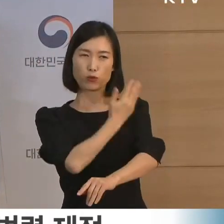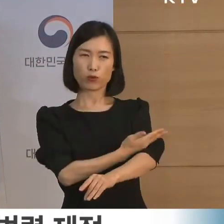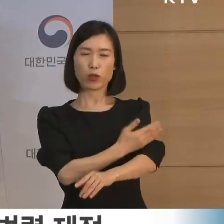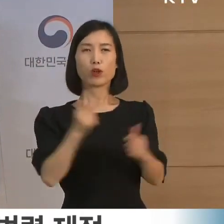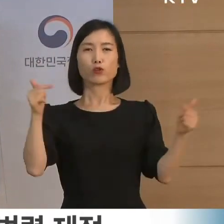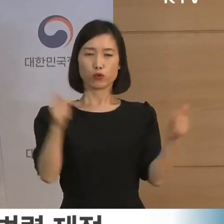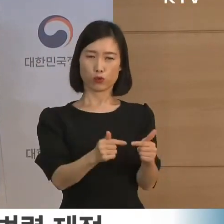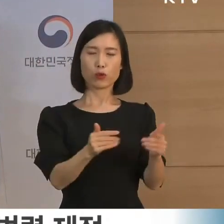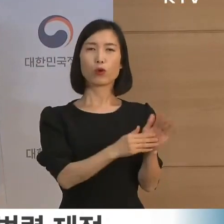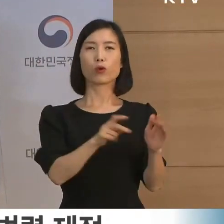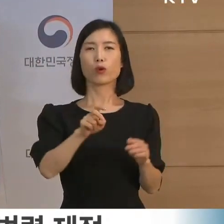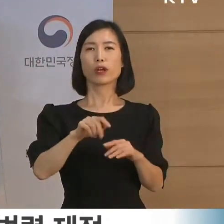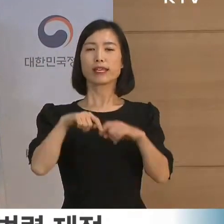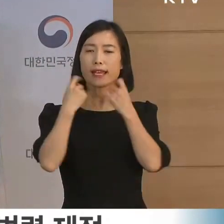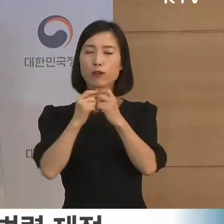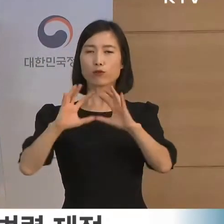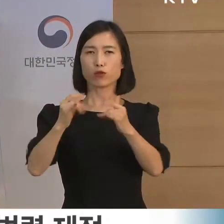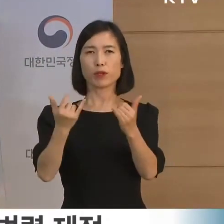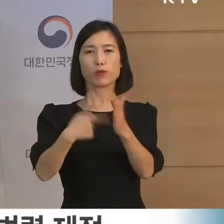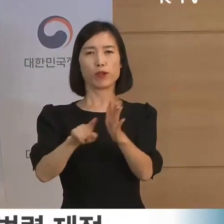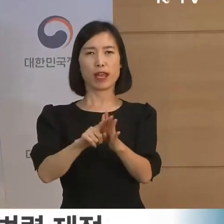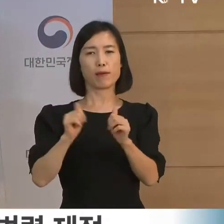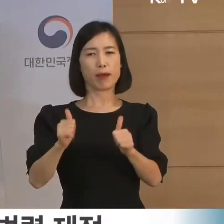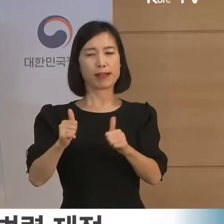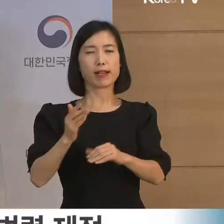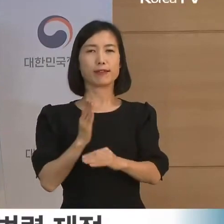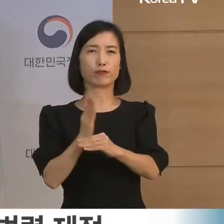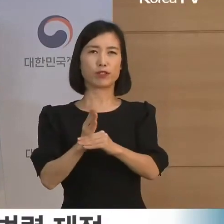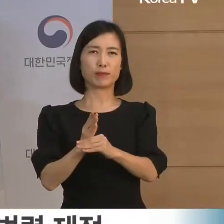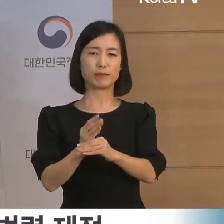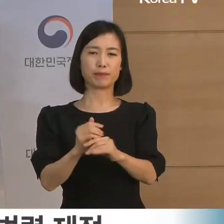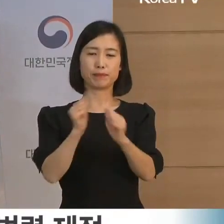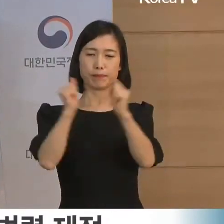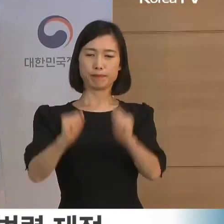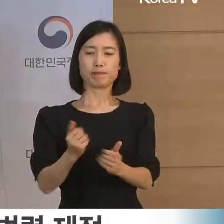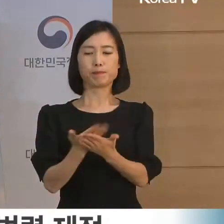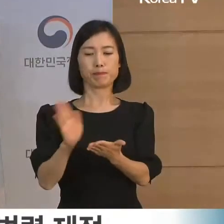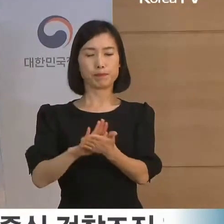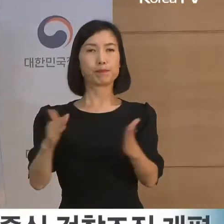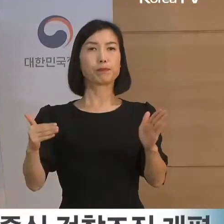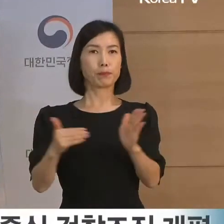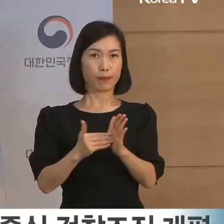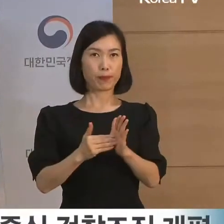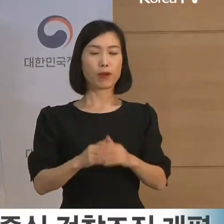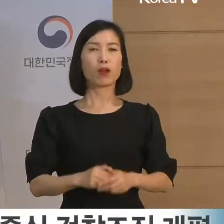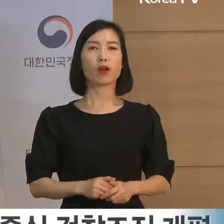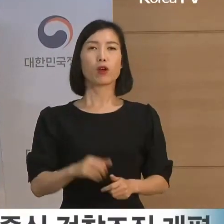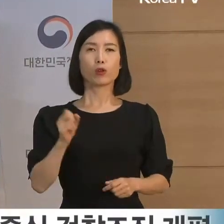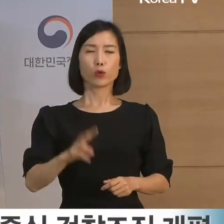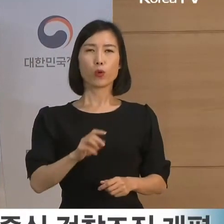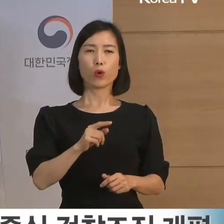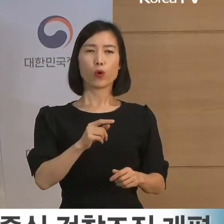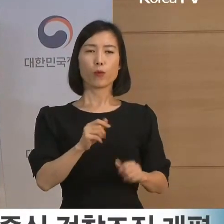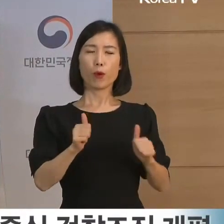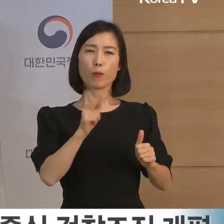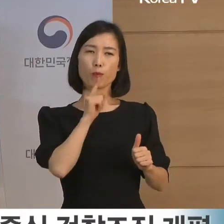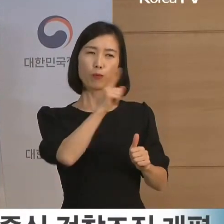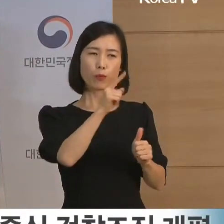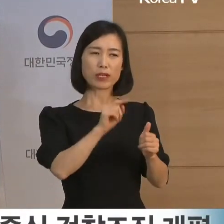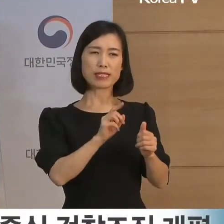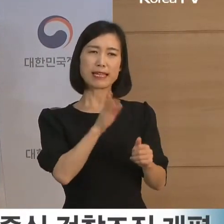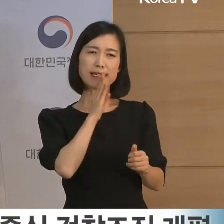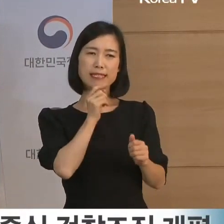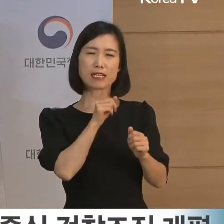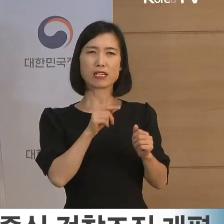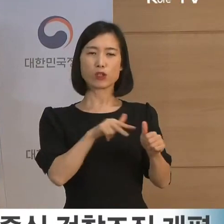민생을 위한 형사공판 중심의 조직 개편을 실시하였으며 피의사실 유출 금지,